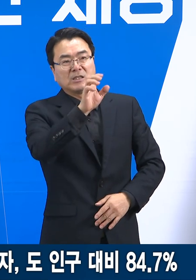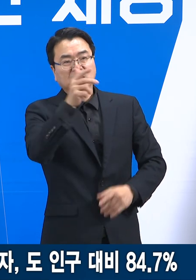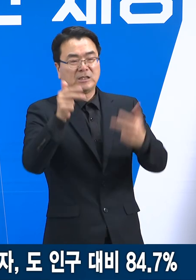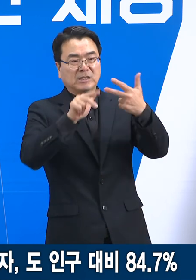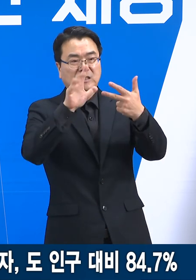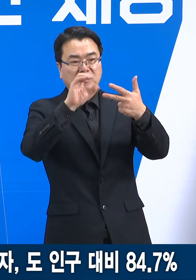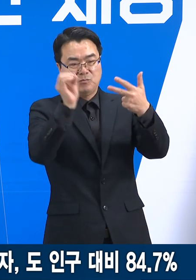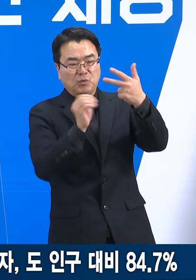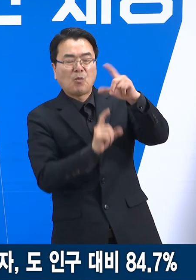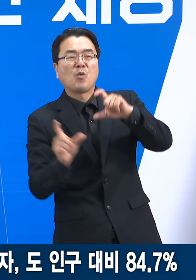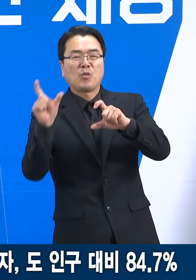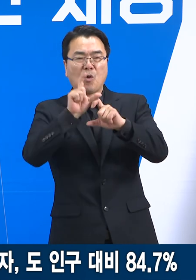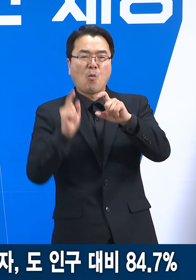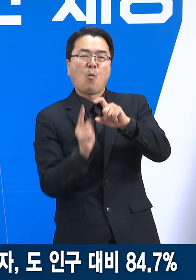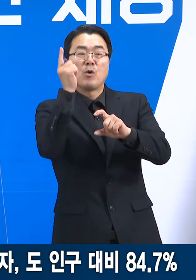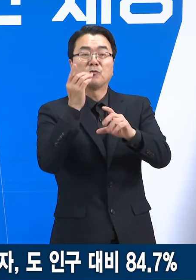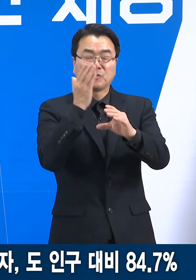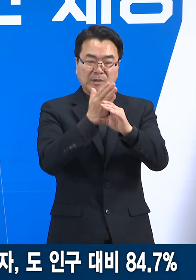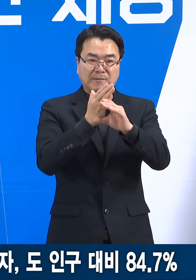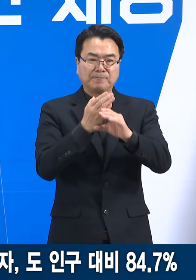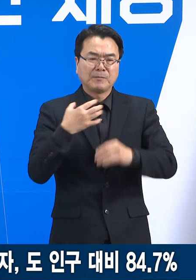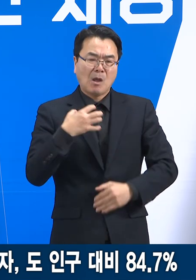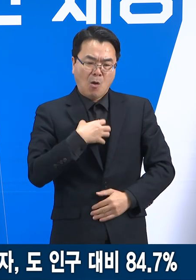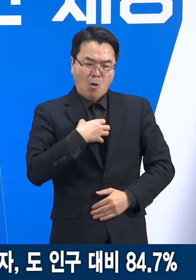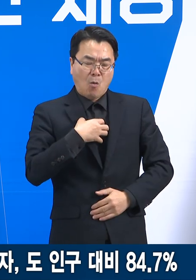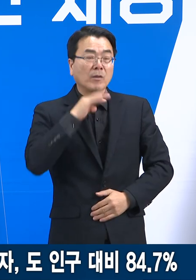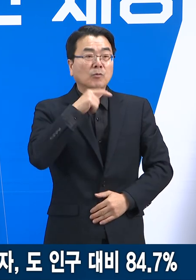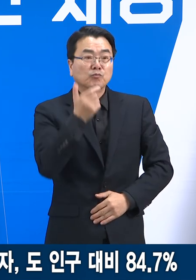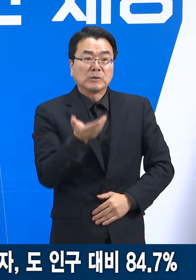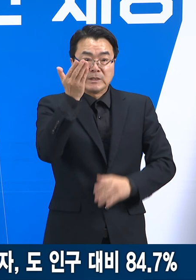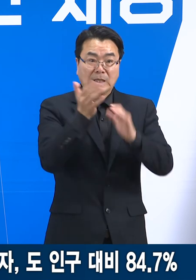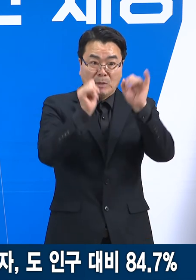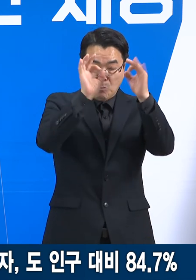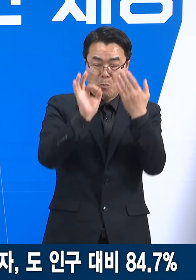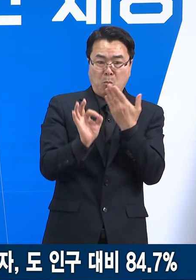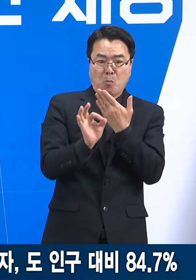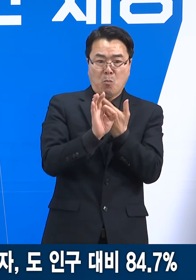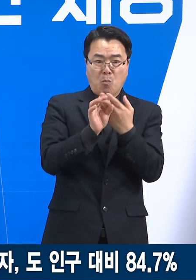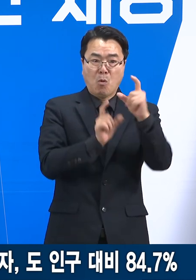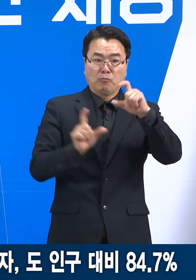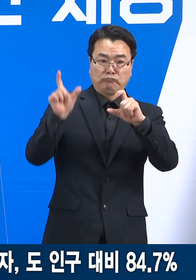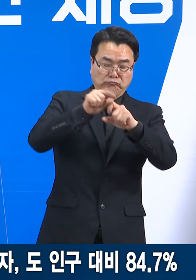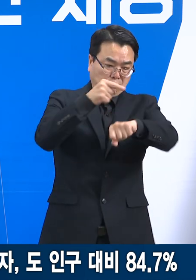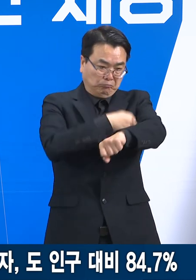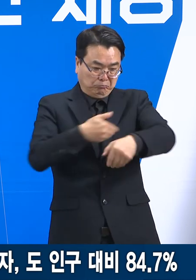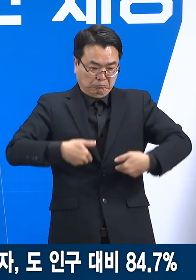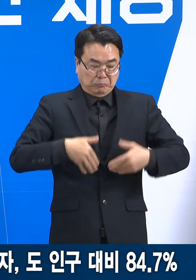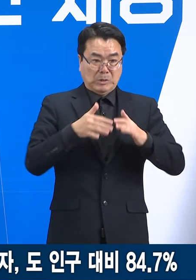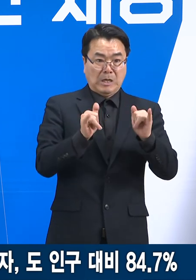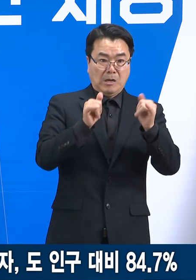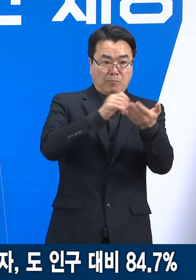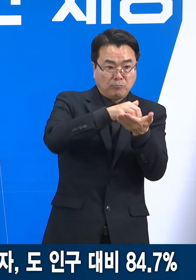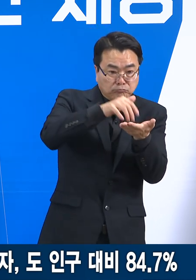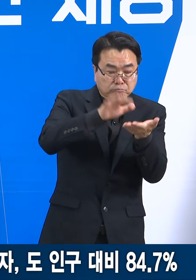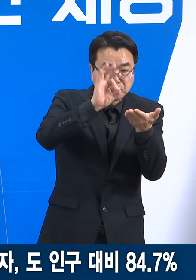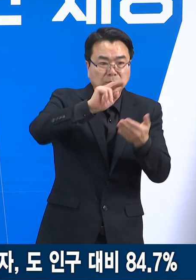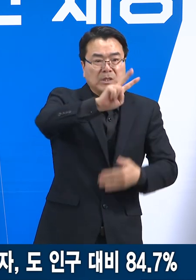상승했습니다. 고위험군인 도내 60세 이상 고령층 추가접종 대상자는 18일 0시 기준